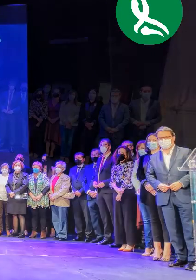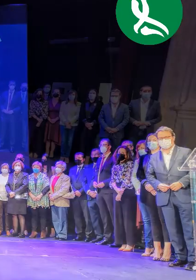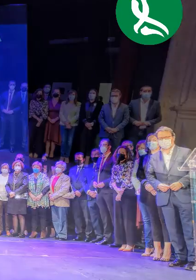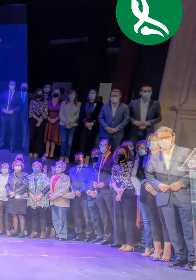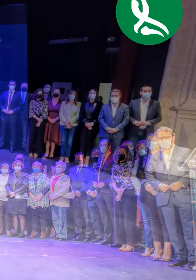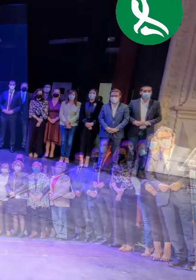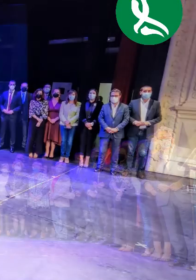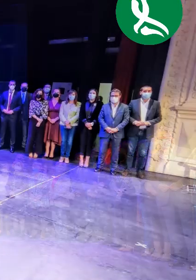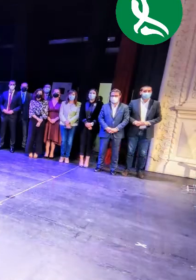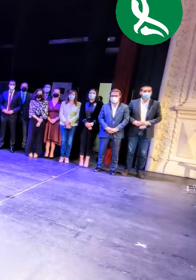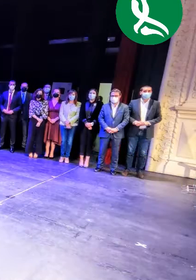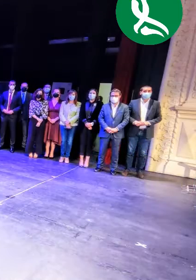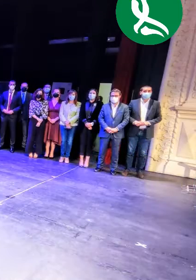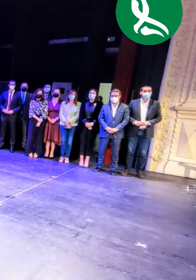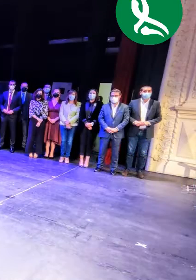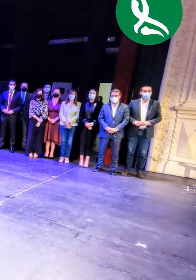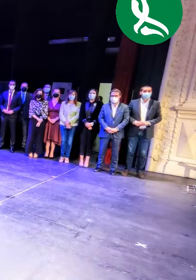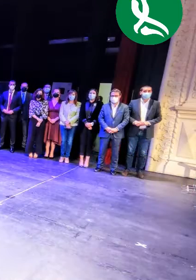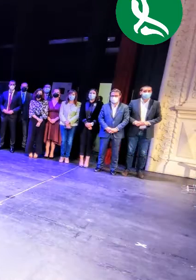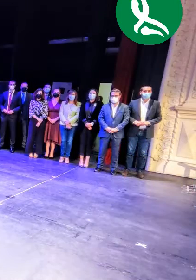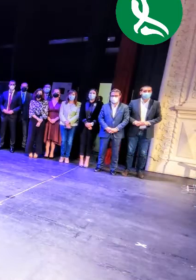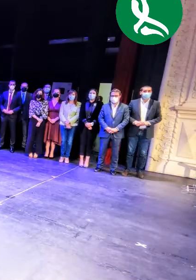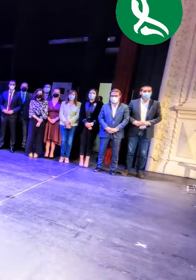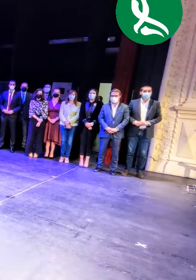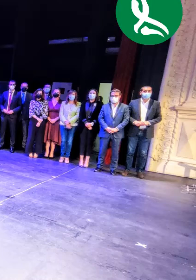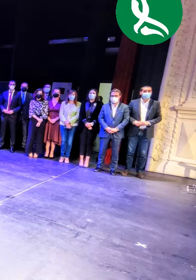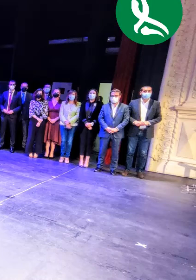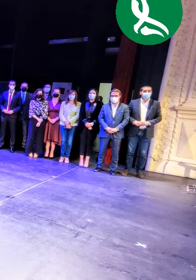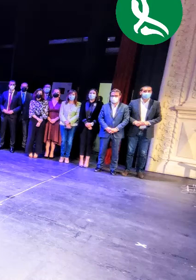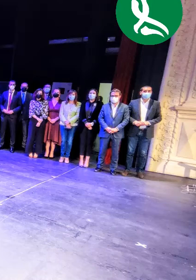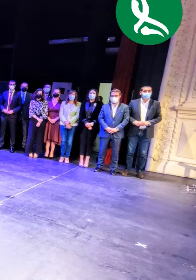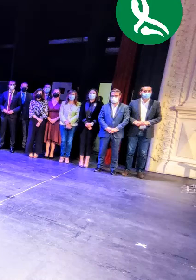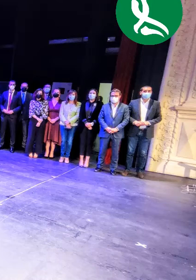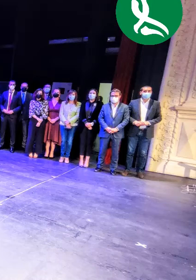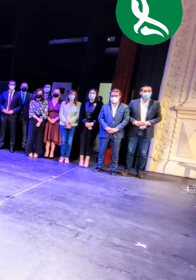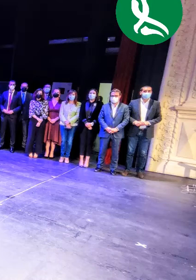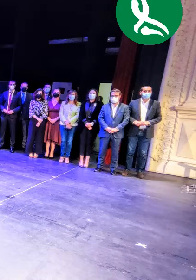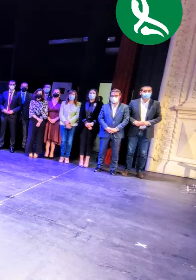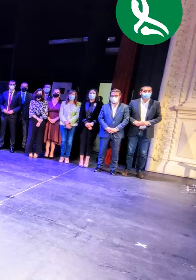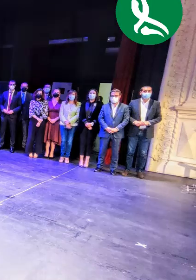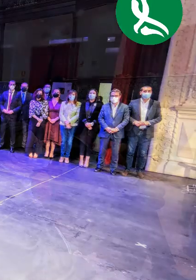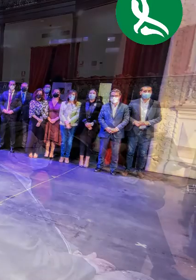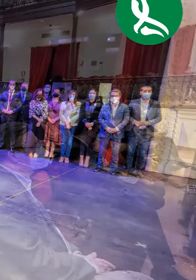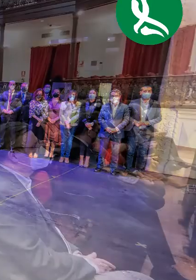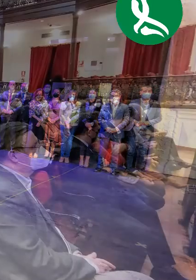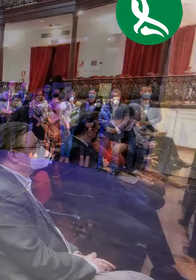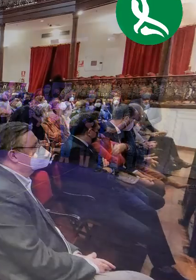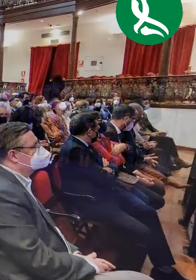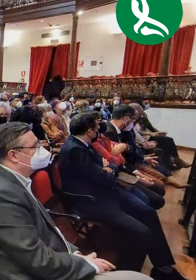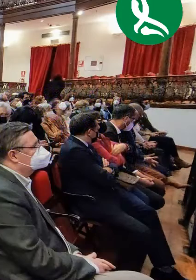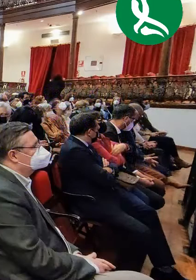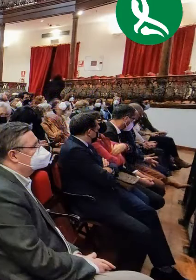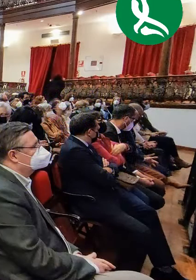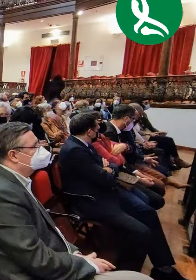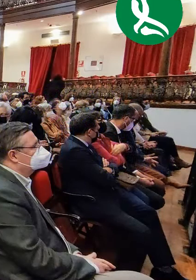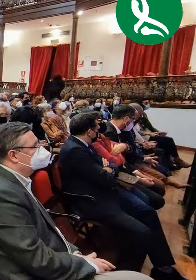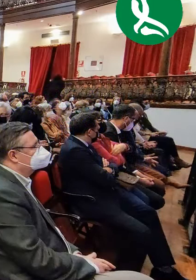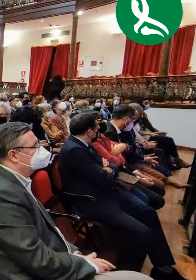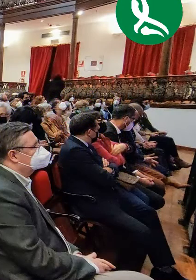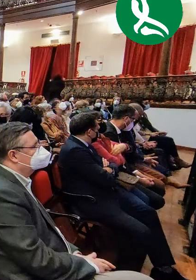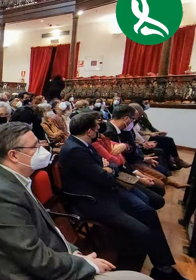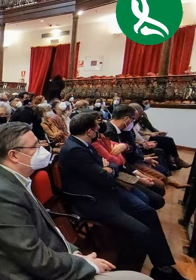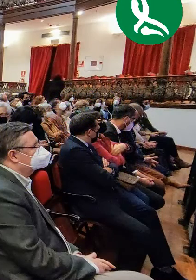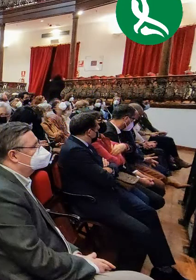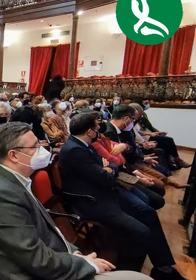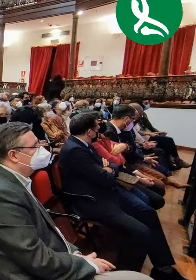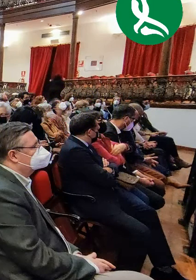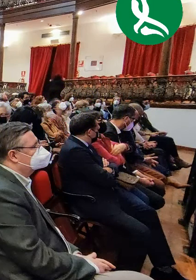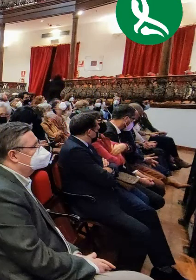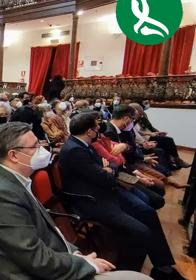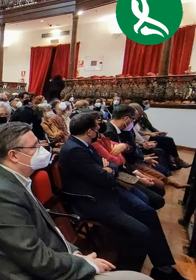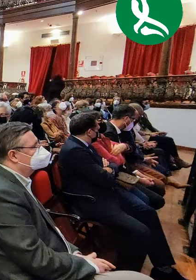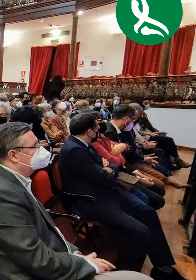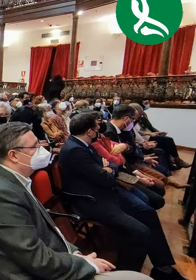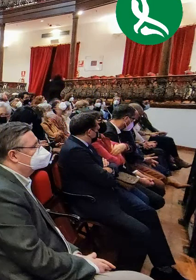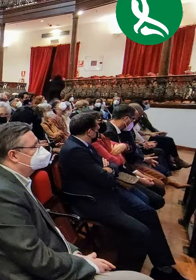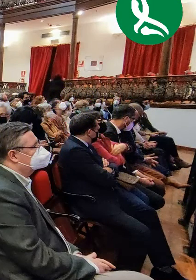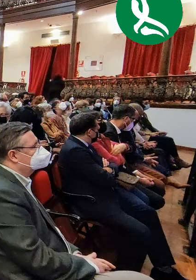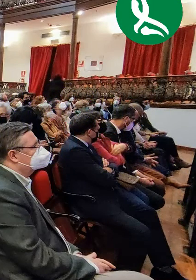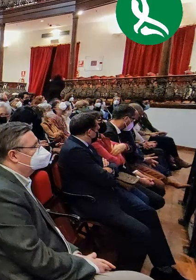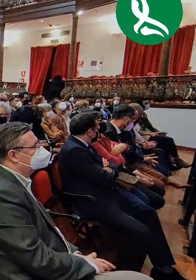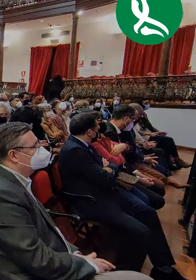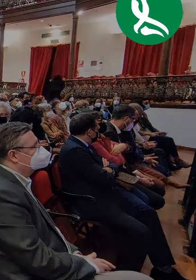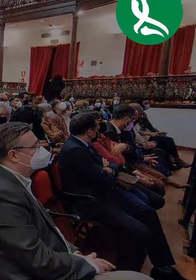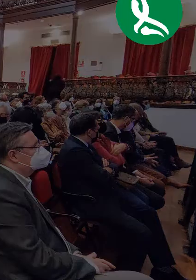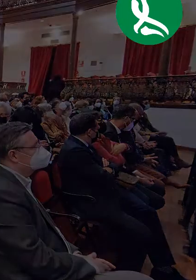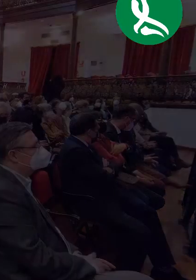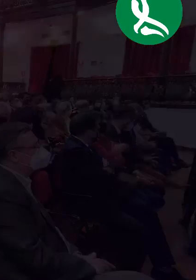variado en lo principal. Se trata de ofrecer un sencillo espacio de dignidad y compartir un